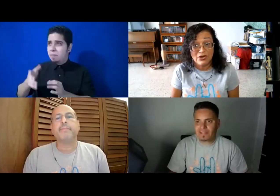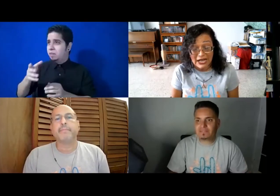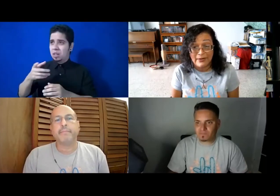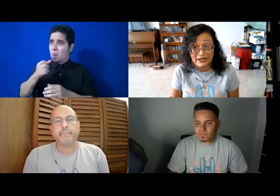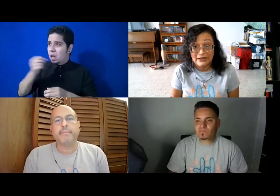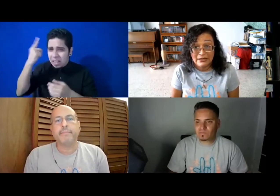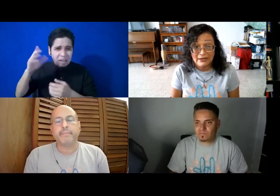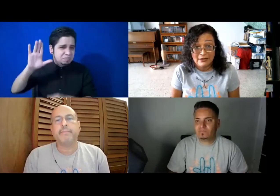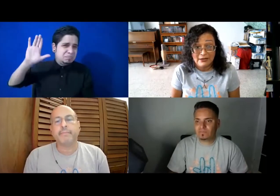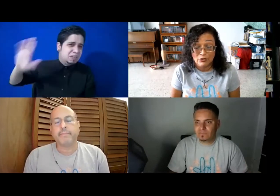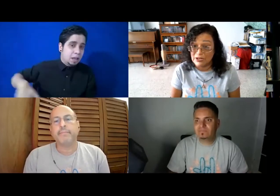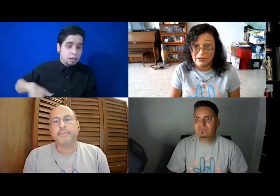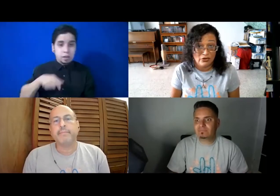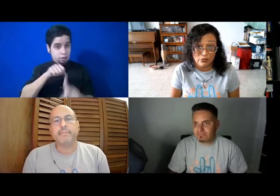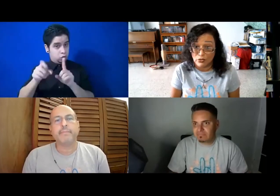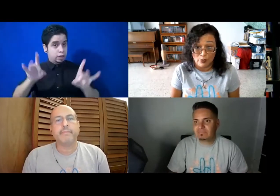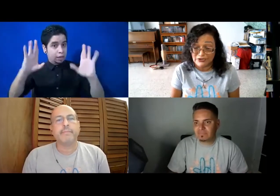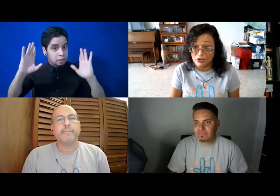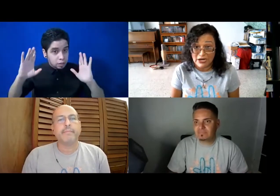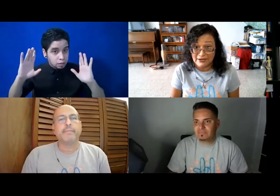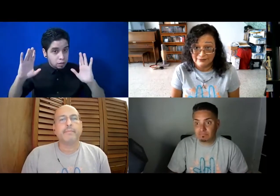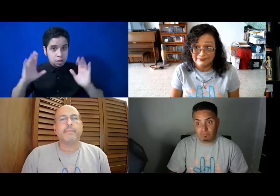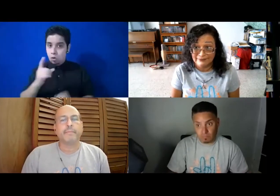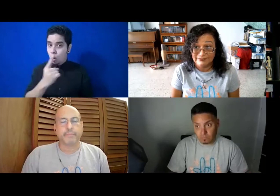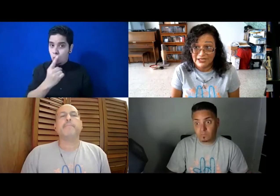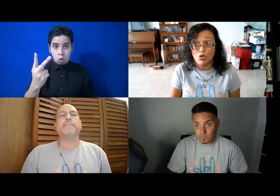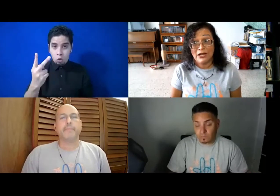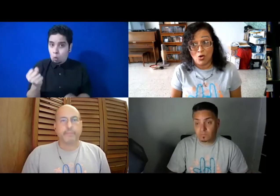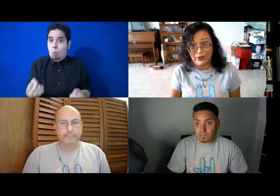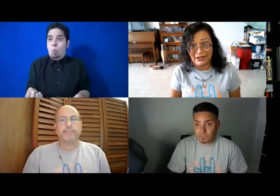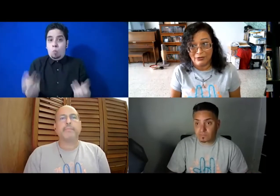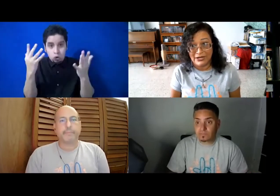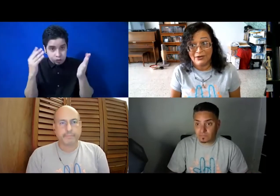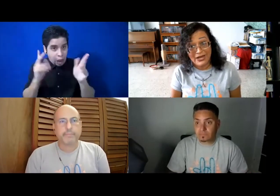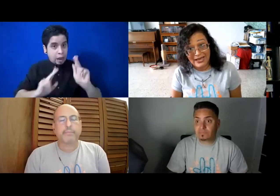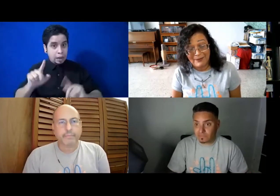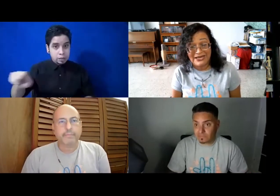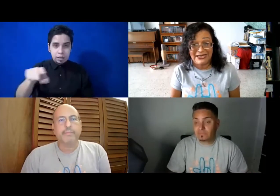grave. Y nos está hablando de uno o dos personas y con el COVID ahora, ¡wipi!